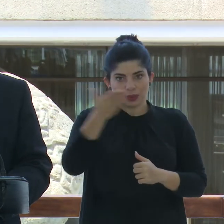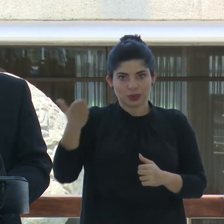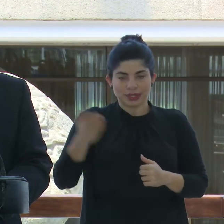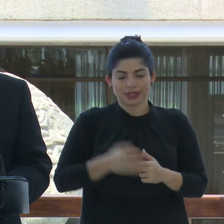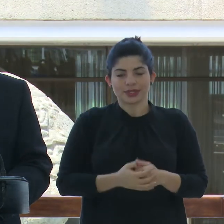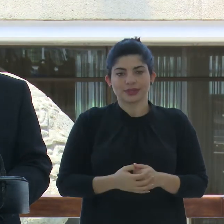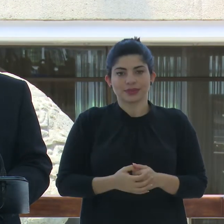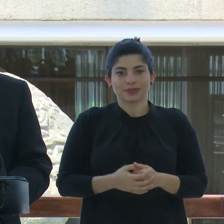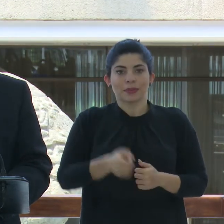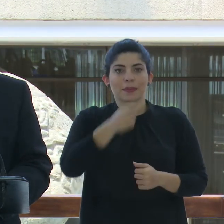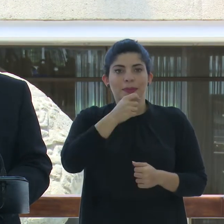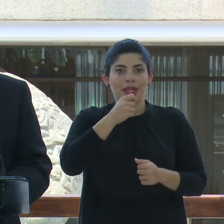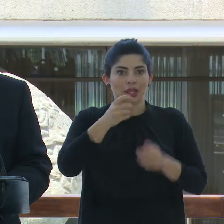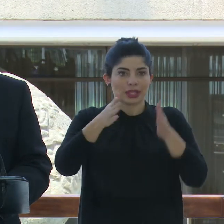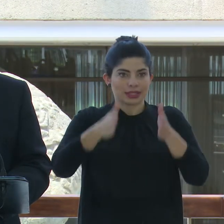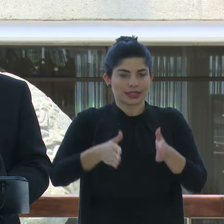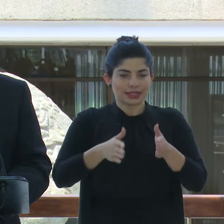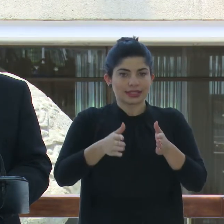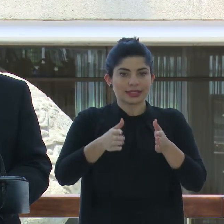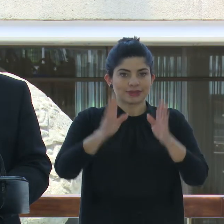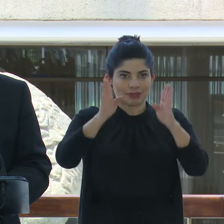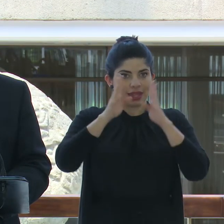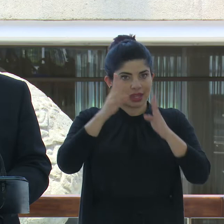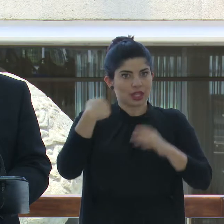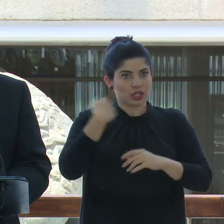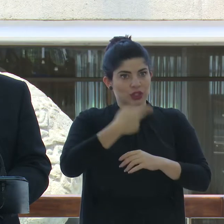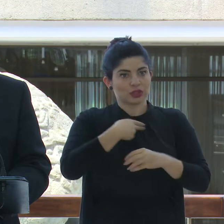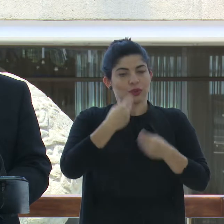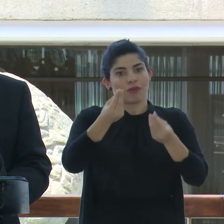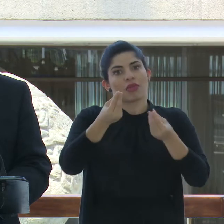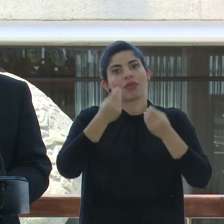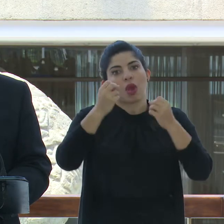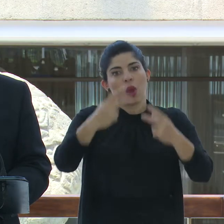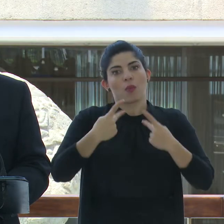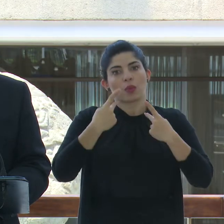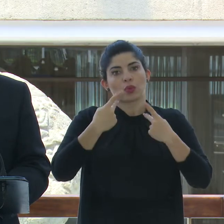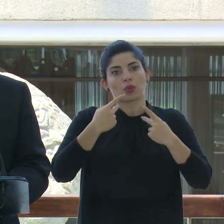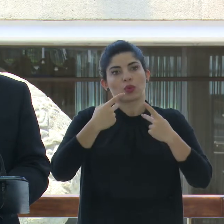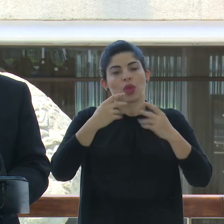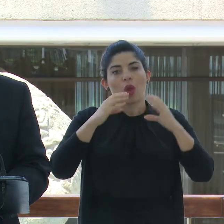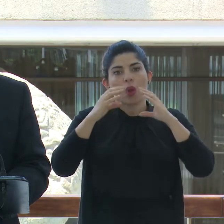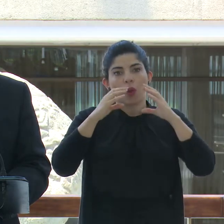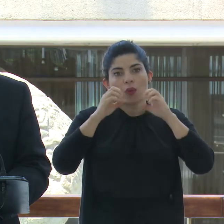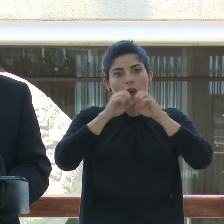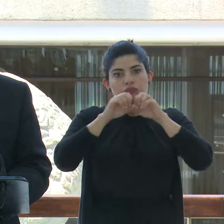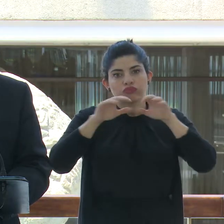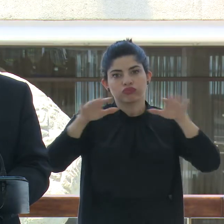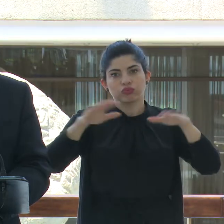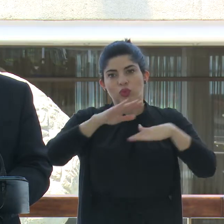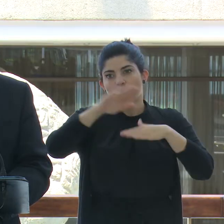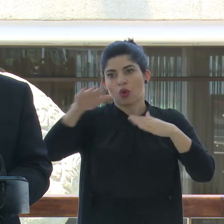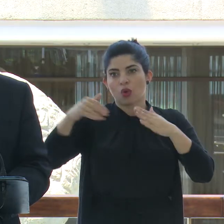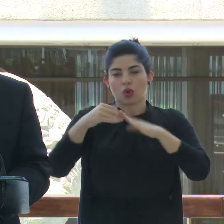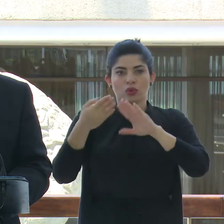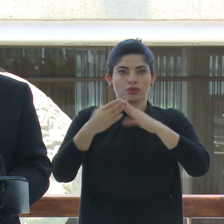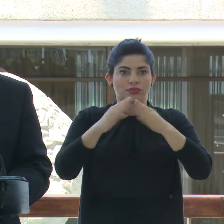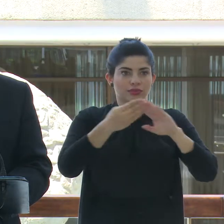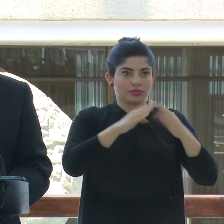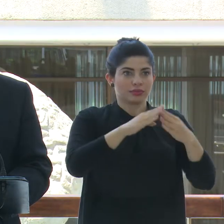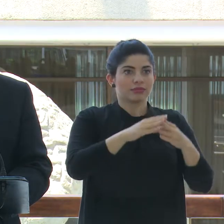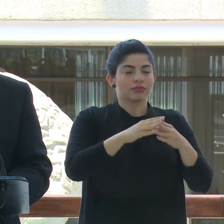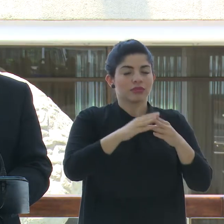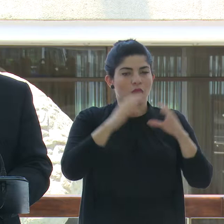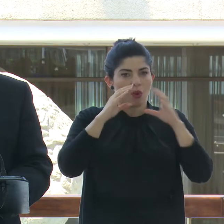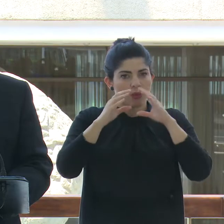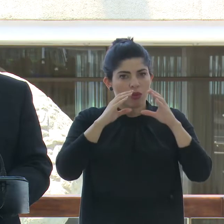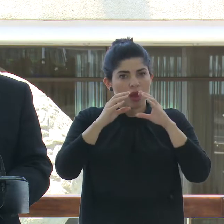periodistas y periodistas que nos atienden y que nos permiten comunicarnos con la ciudadanía, comunicarnos con las